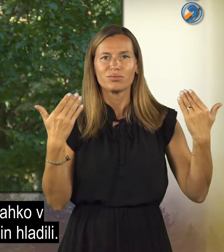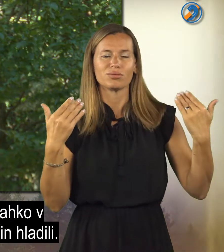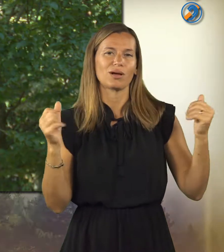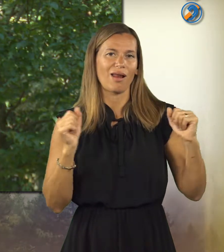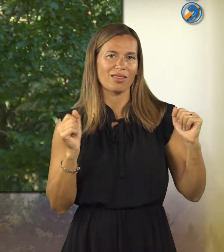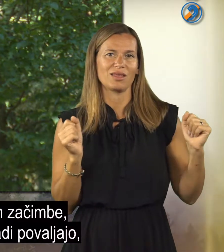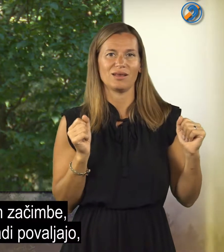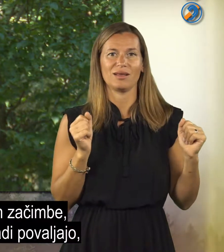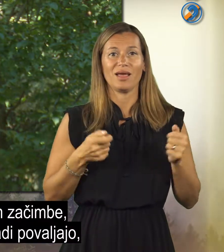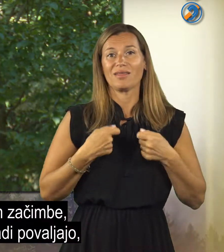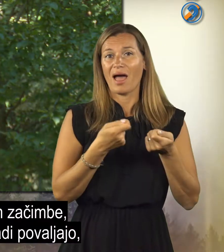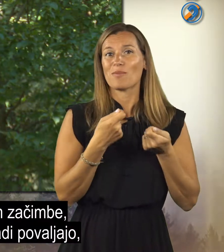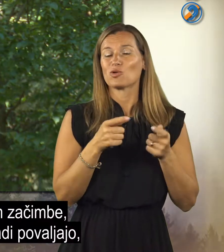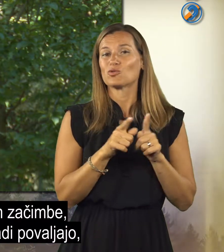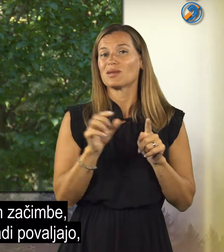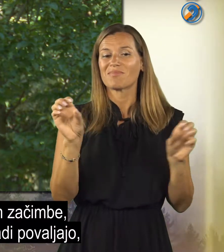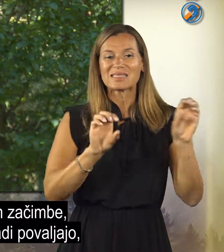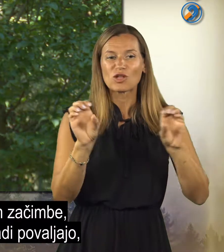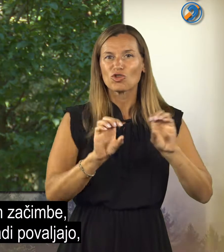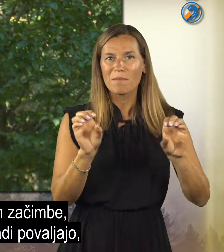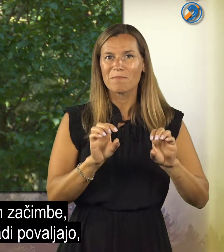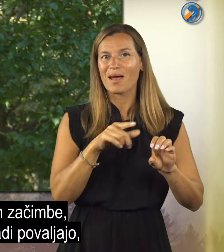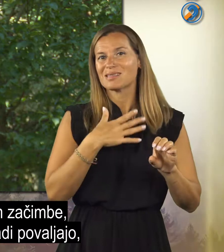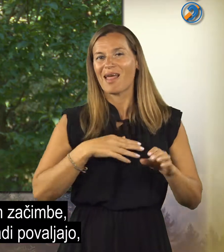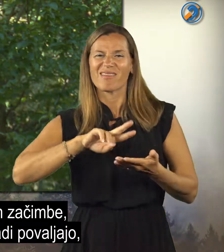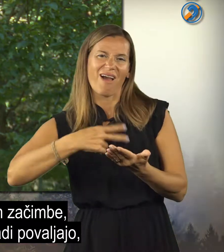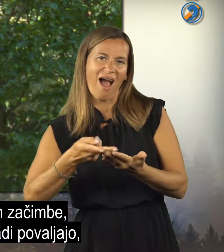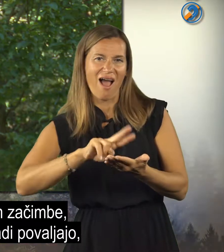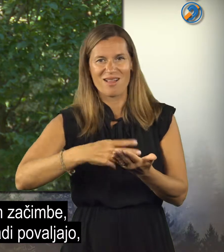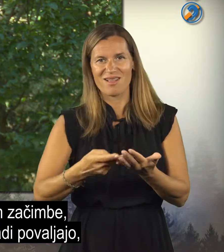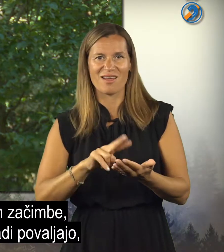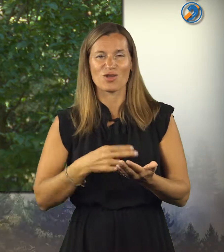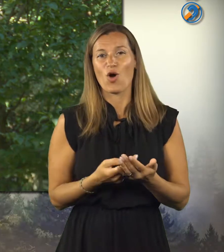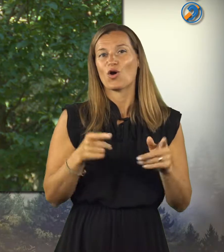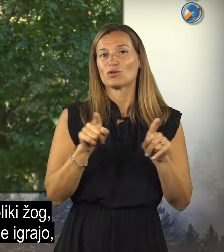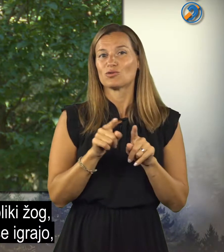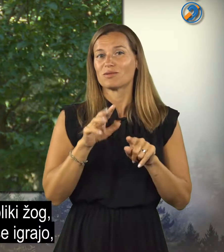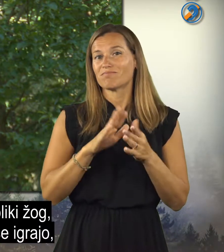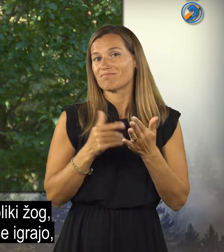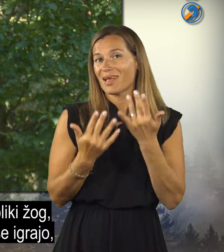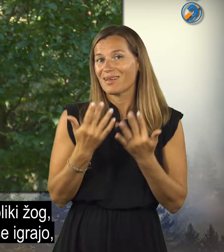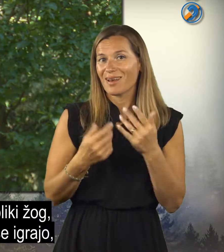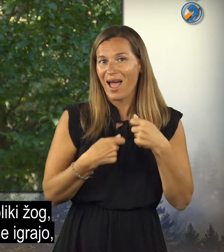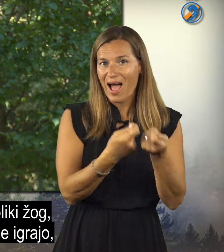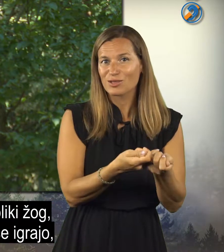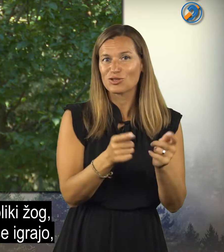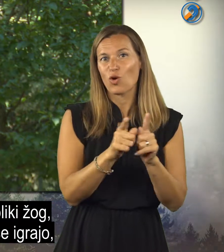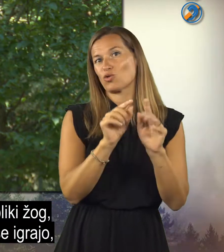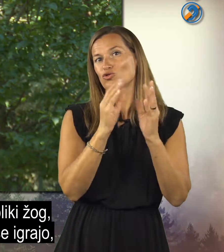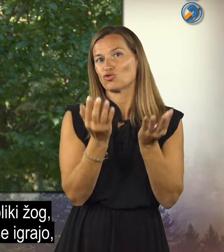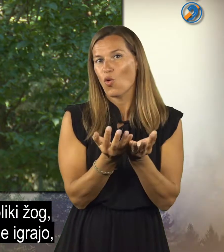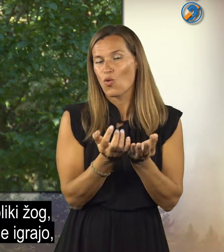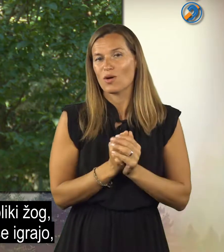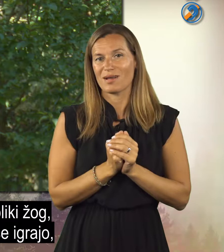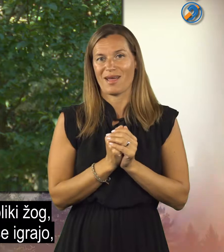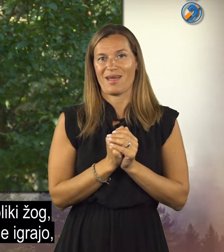hladili. Potem dodajemo kakšne začimbe, po katerih se radi povaljajo, kakšne igrače, recimo v obliki